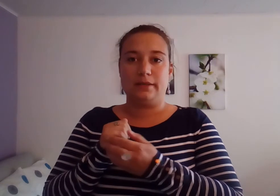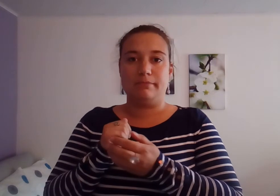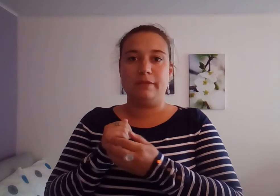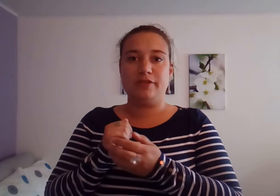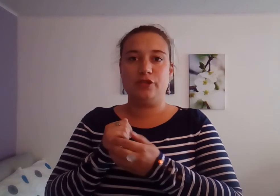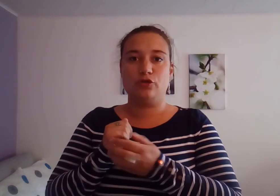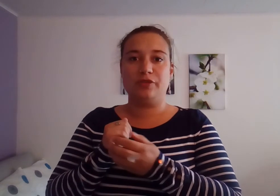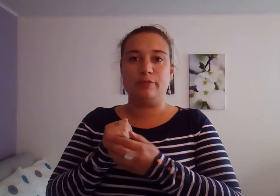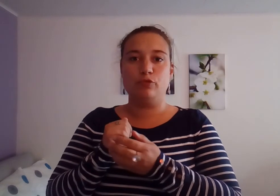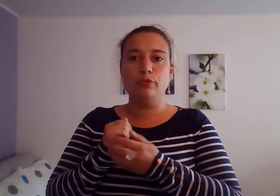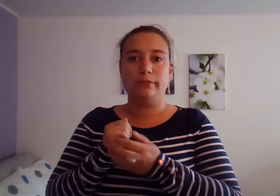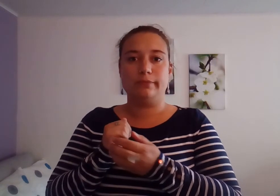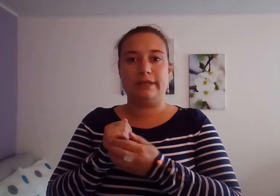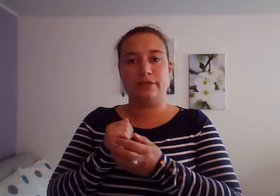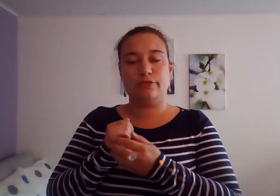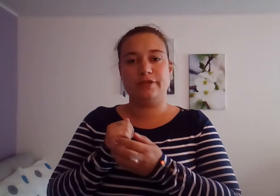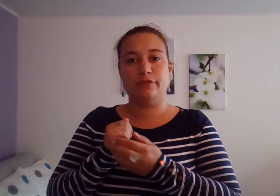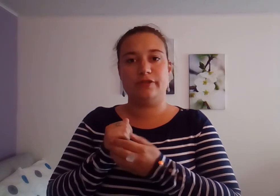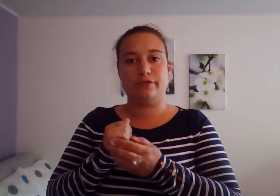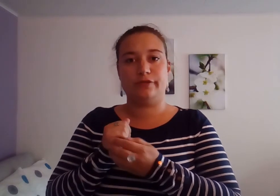Même si je suis à bout par les conflits de mes enfants.